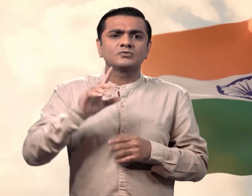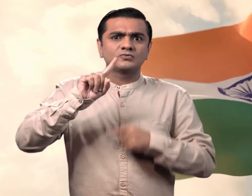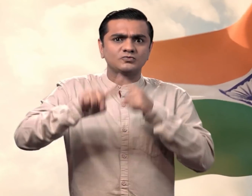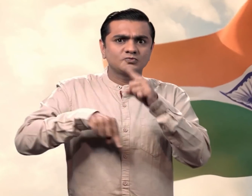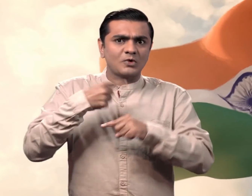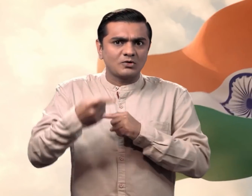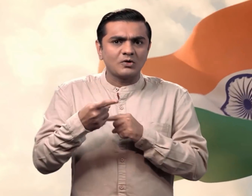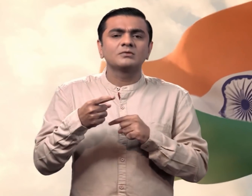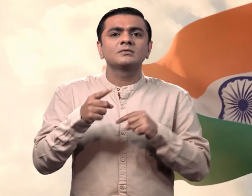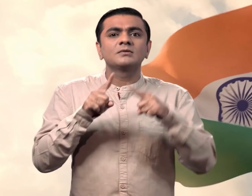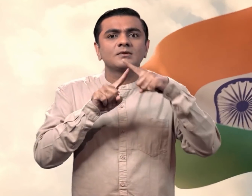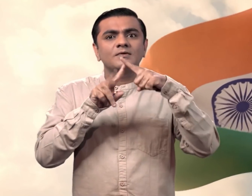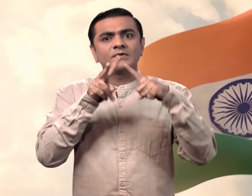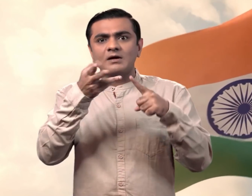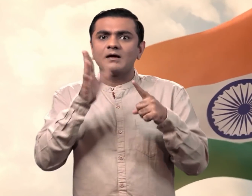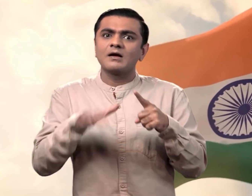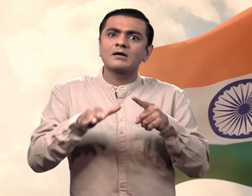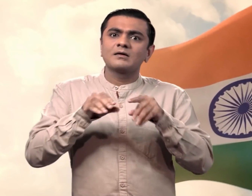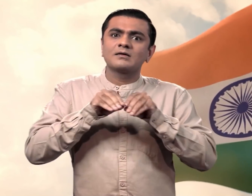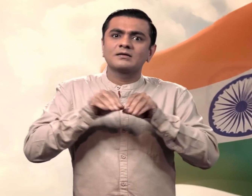परेड का प्रसारन कल किया जाएगा